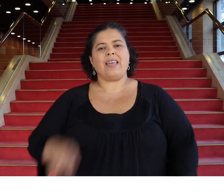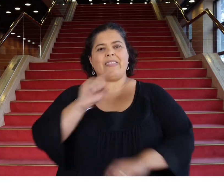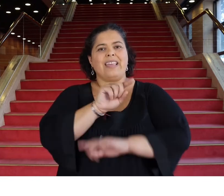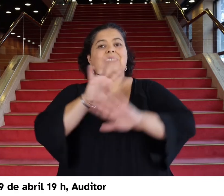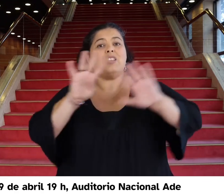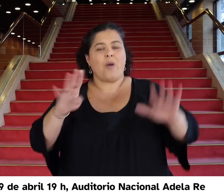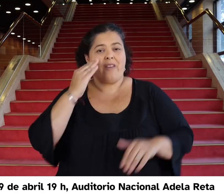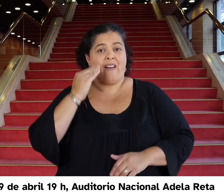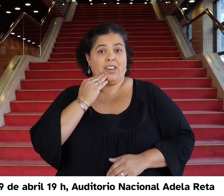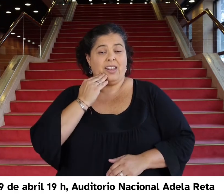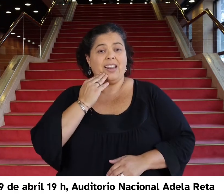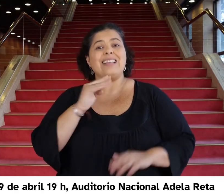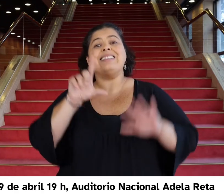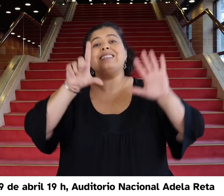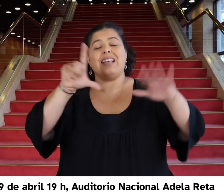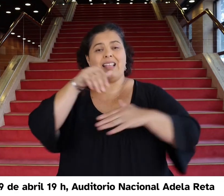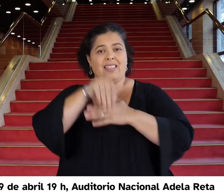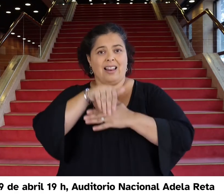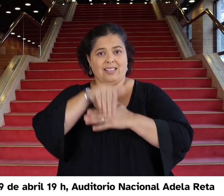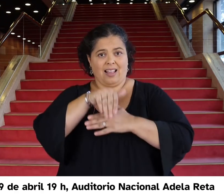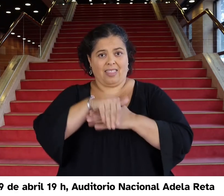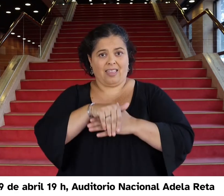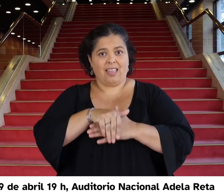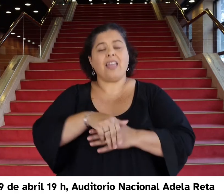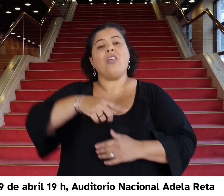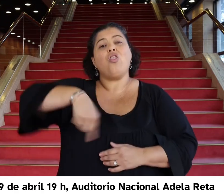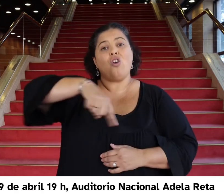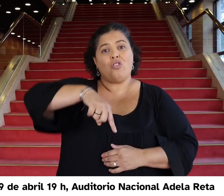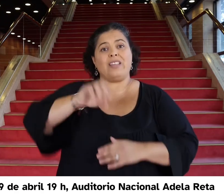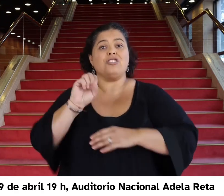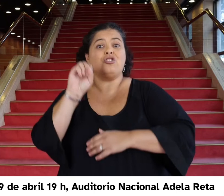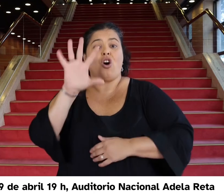19 de abril, 19 horas. Auditorio Nacional Adela Reta.